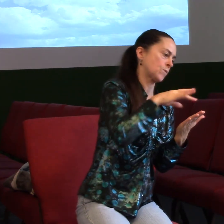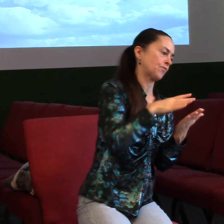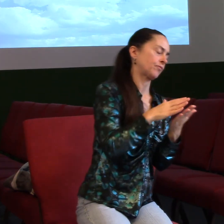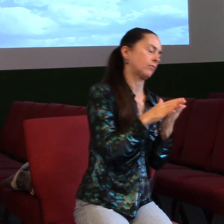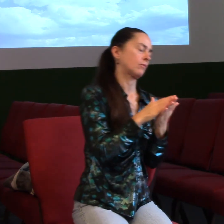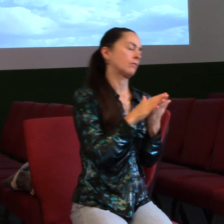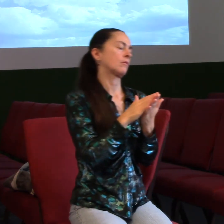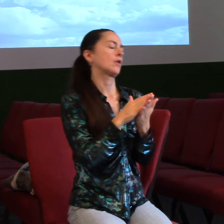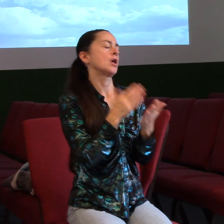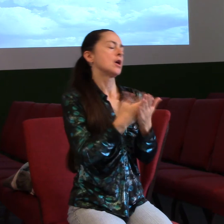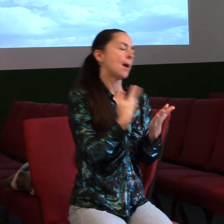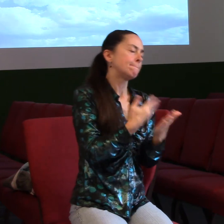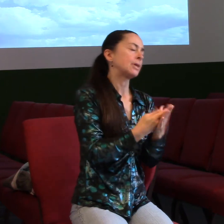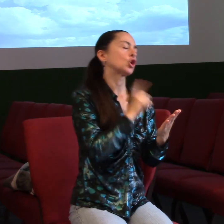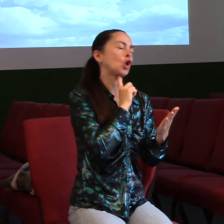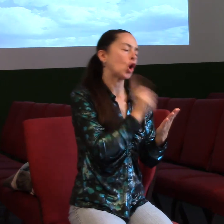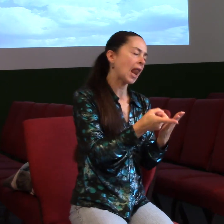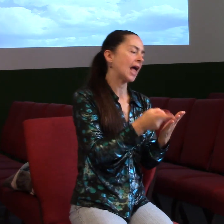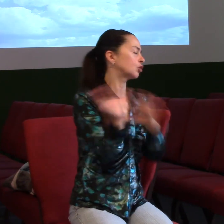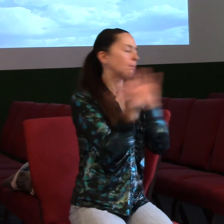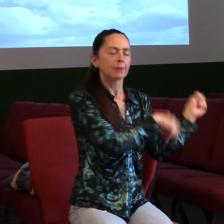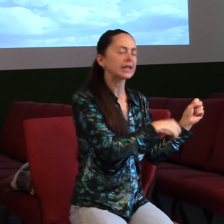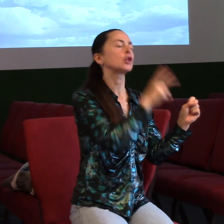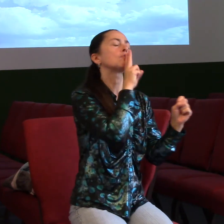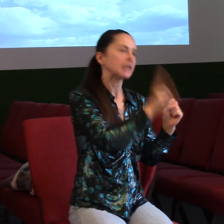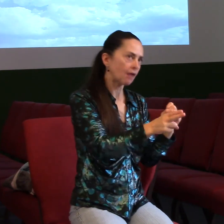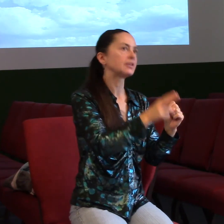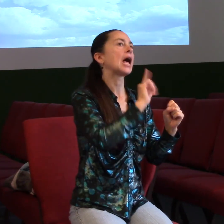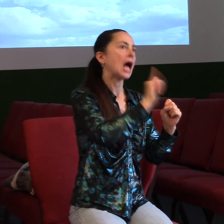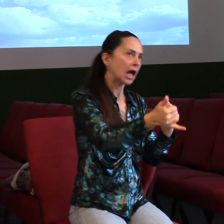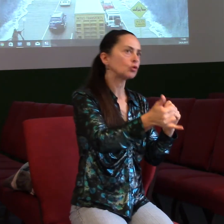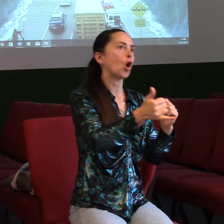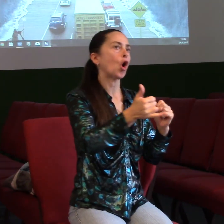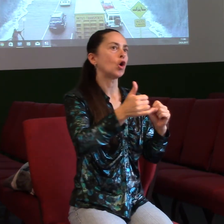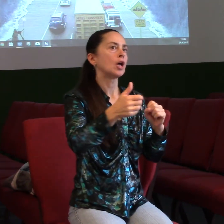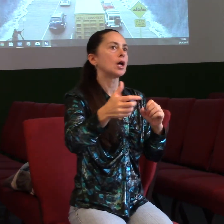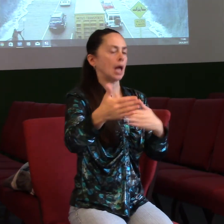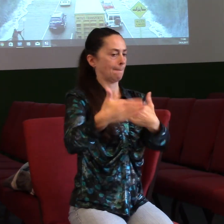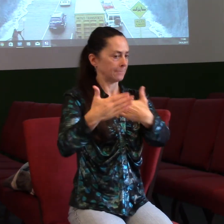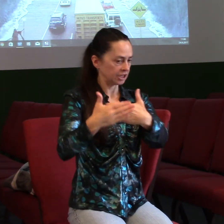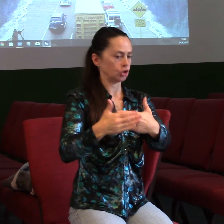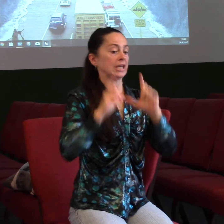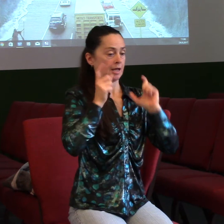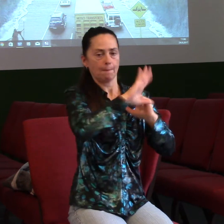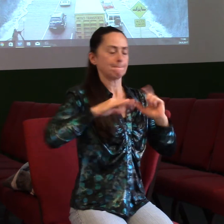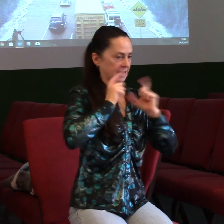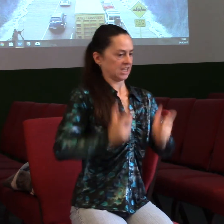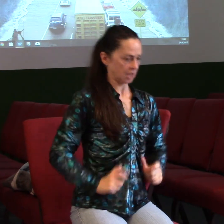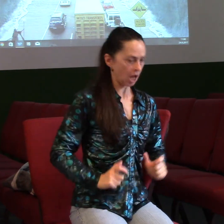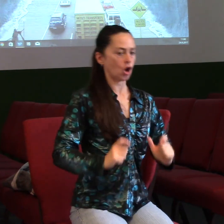Proto zanechte lži a mluvte pravdu každý se svým bližním, říctme údy těhož těla. Hněváteli se nehřešte.